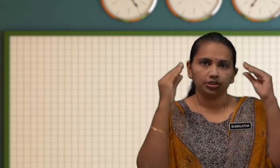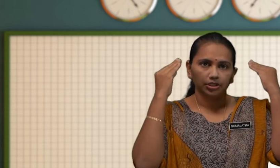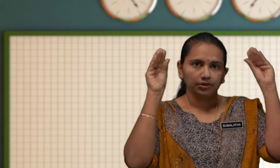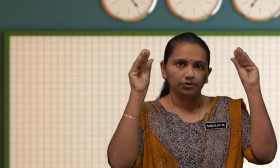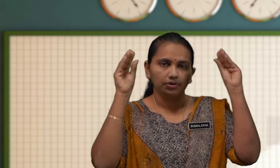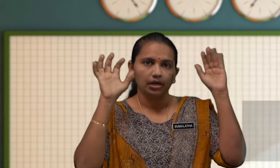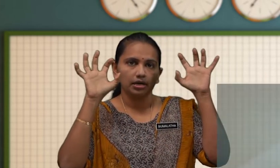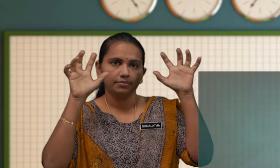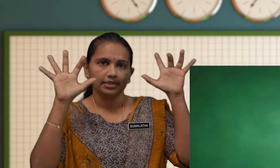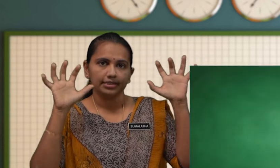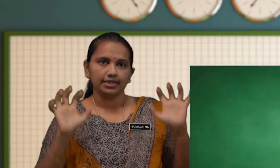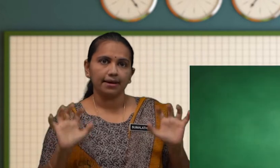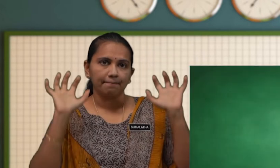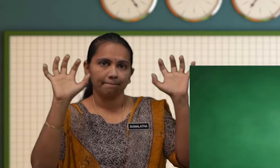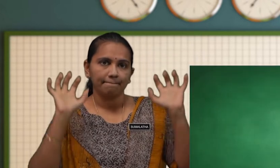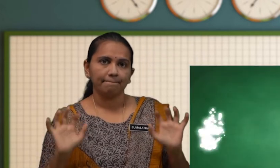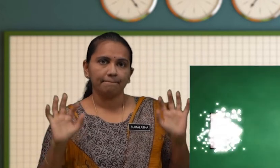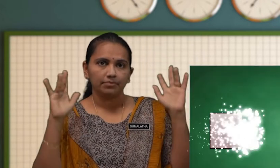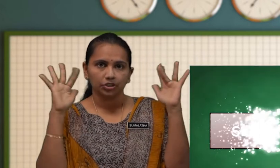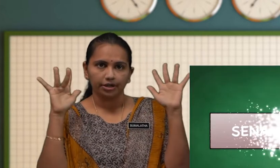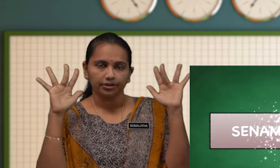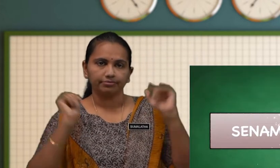cikgu bersenam jari